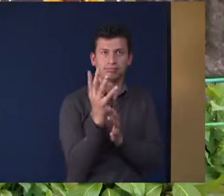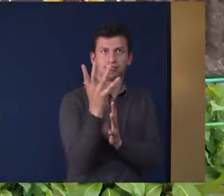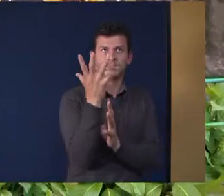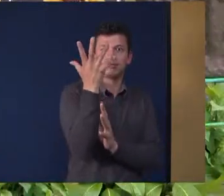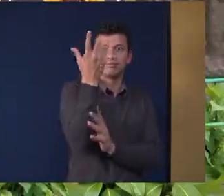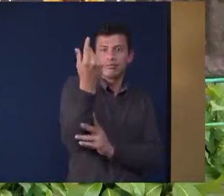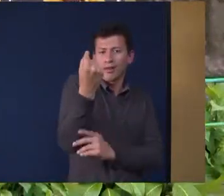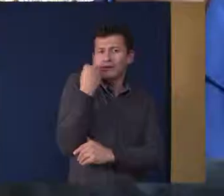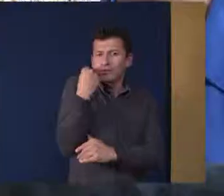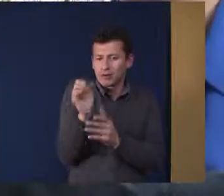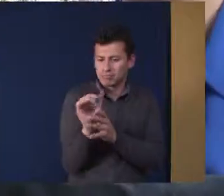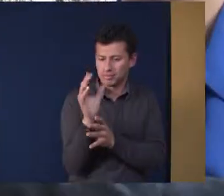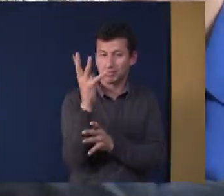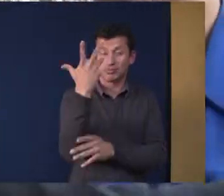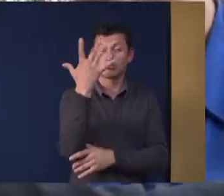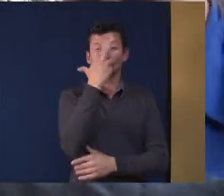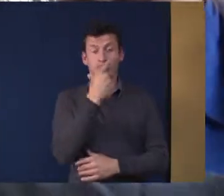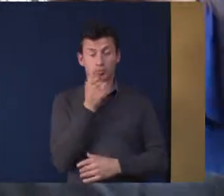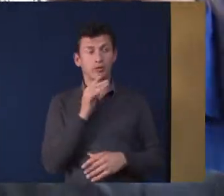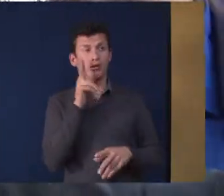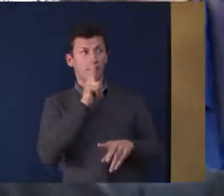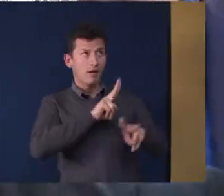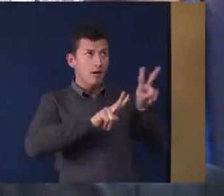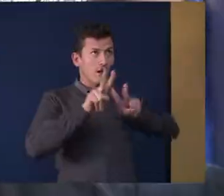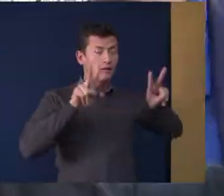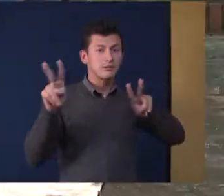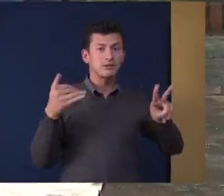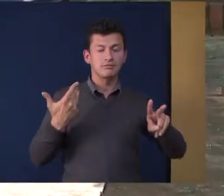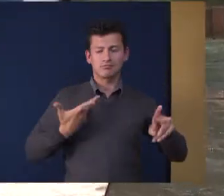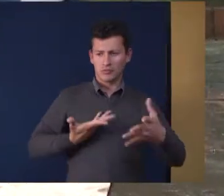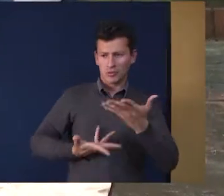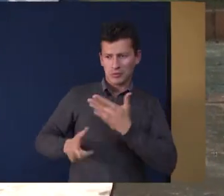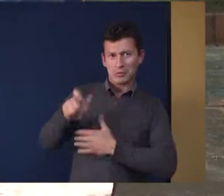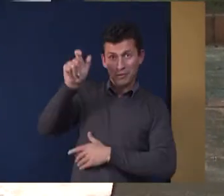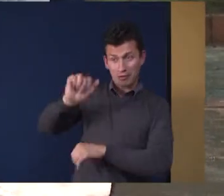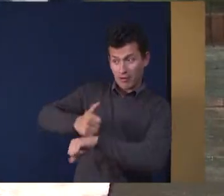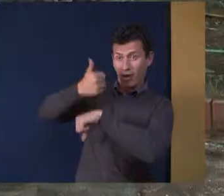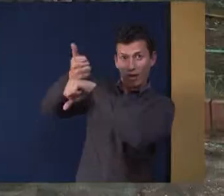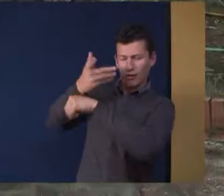flor y es muy bonito ver esto Y verlo a él compartiendo con nosotros, es un momento hermoso